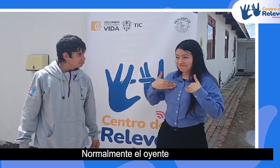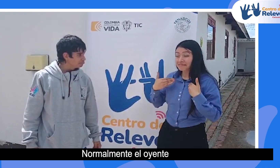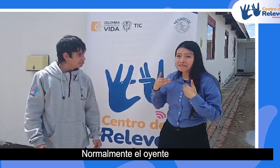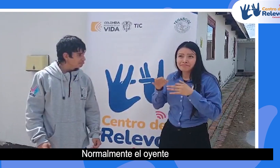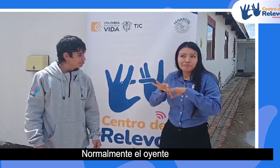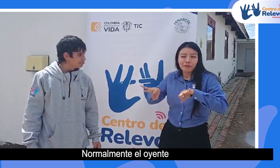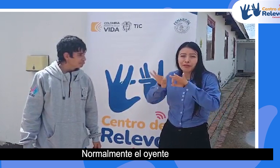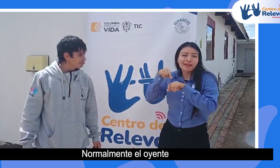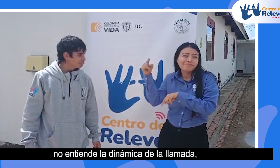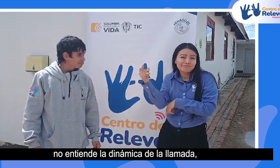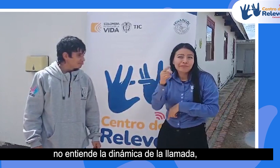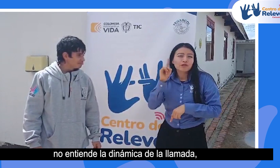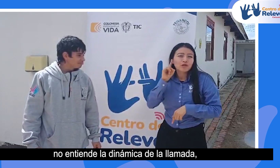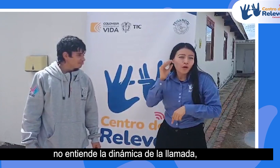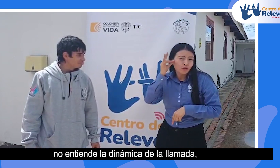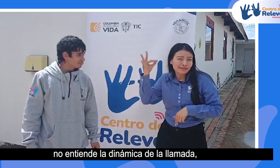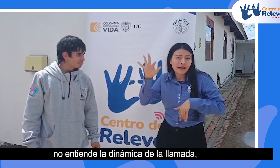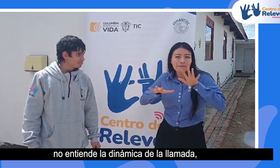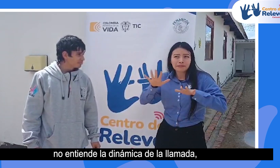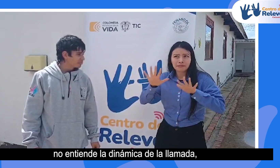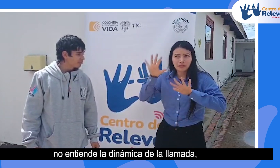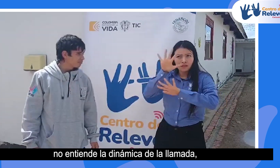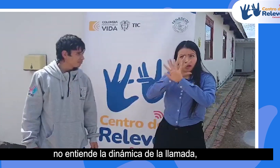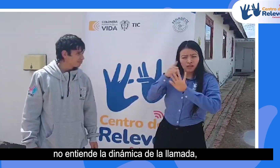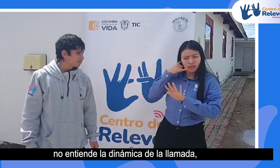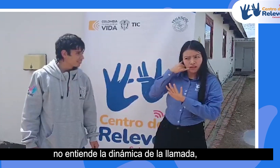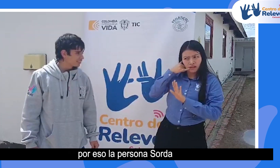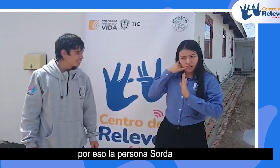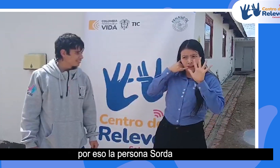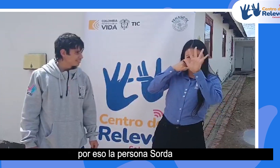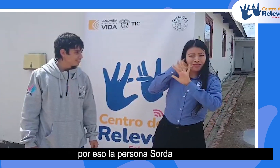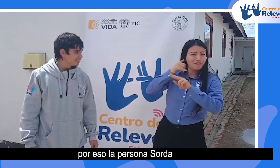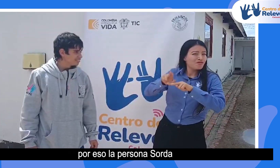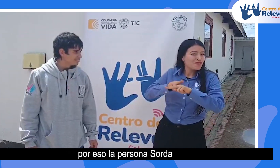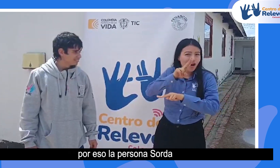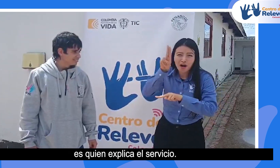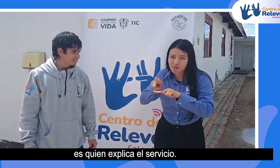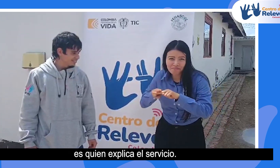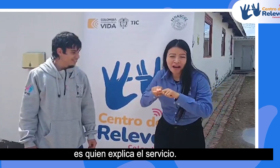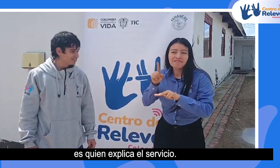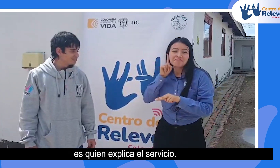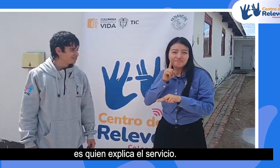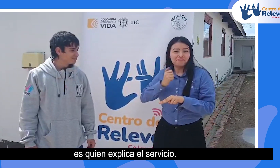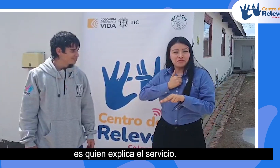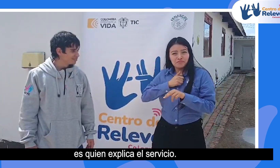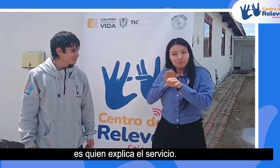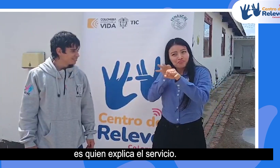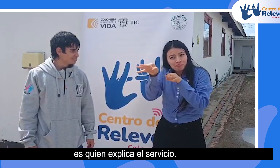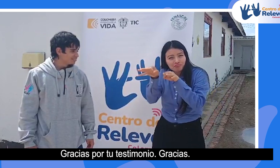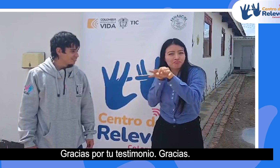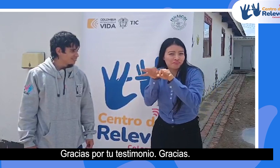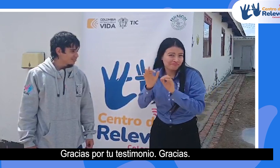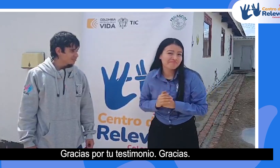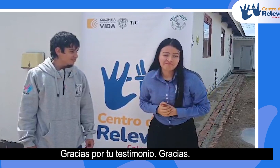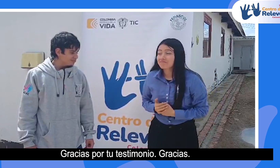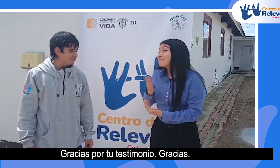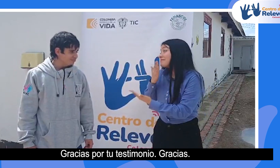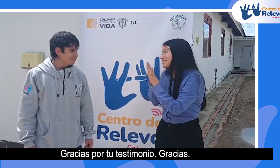normalmente el oyente no entiende la dinámica de la llamada, por eso la persona sorda es quien explica el servicio, gracias por tu testimonio,